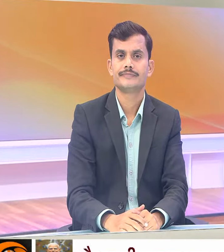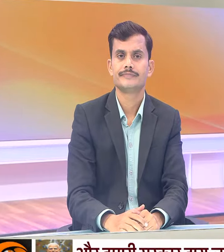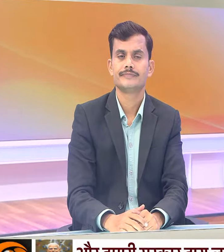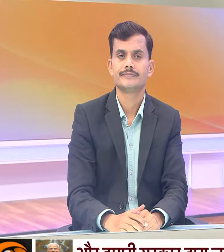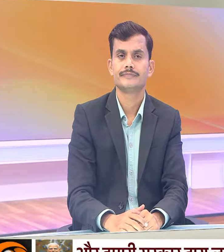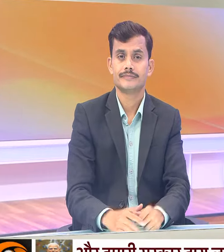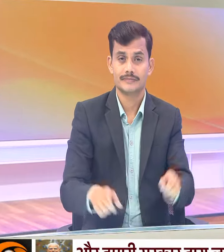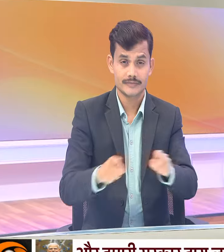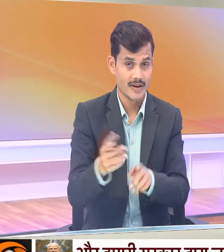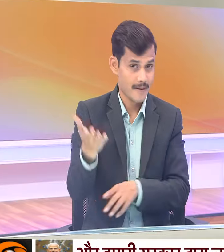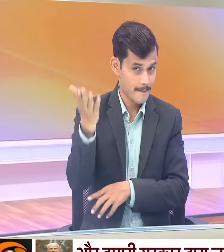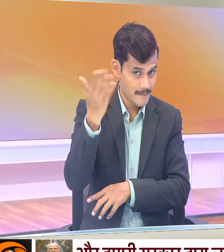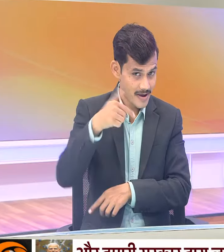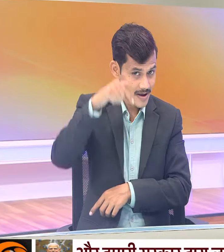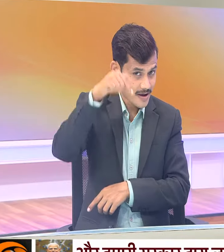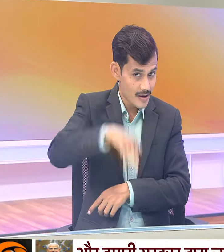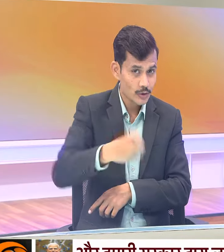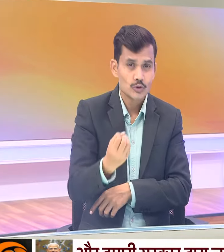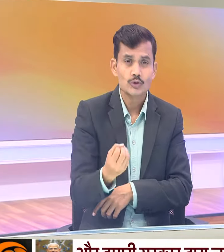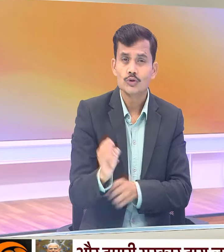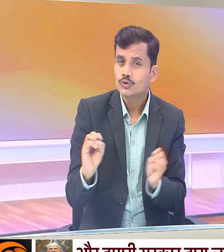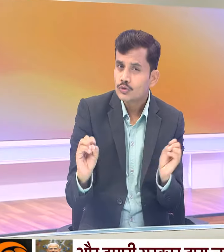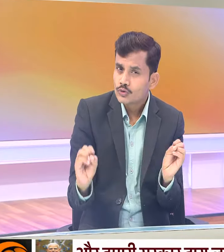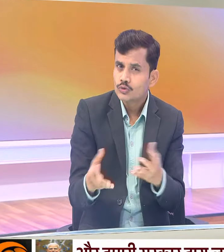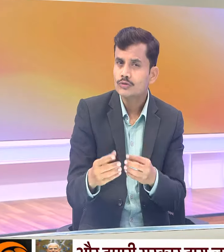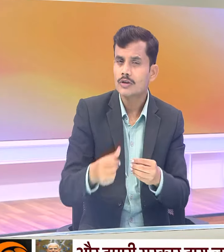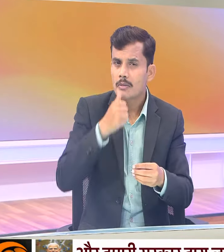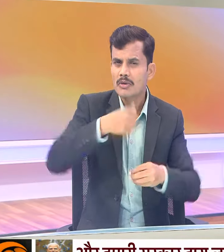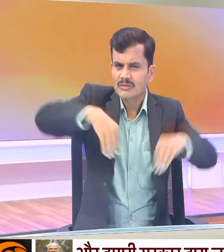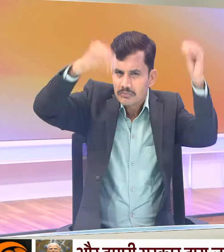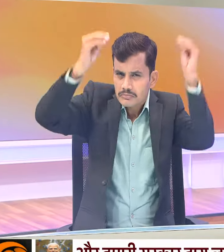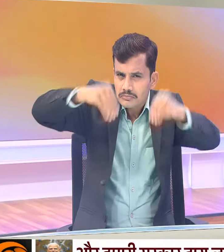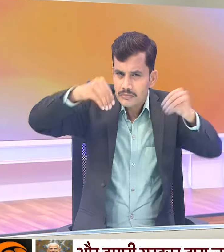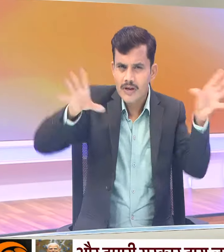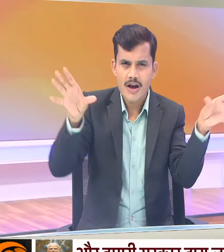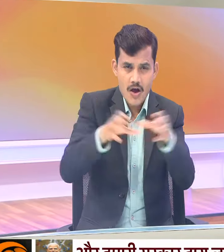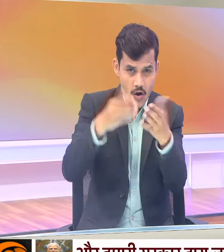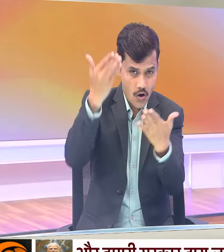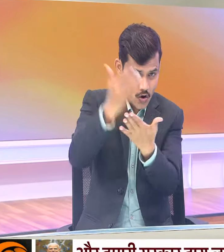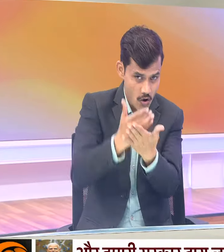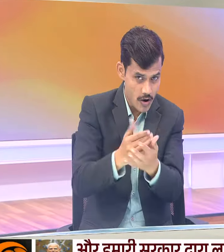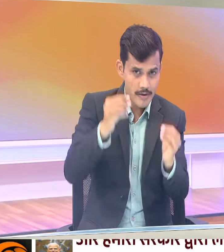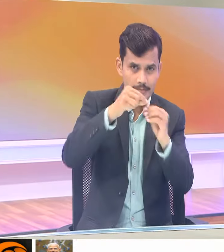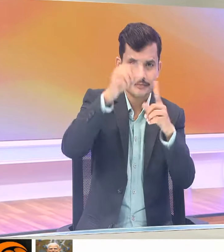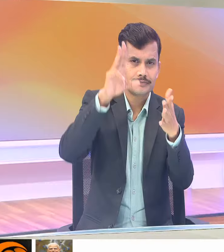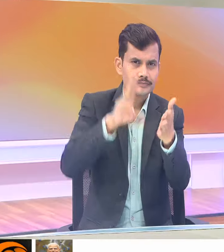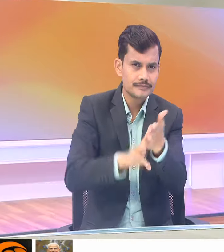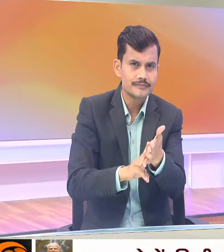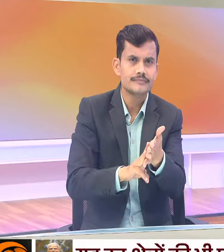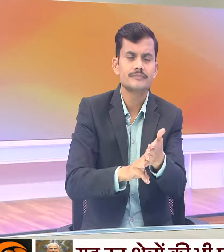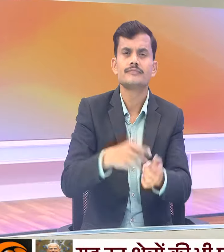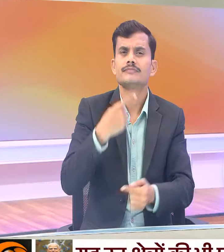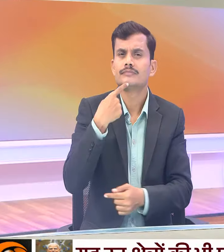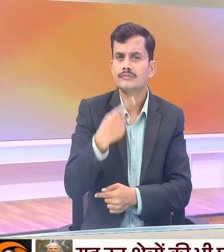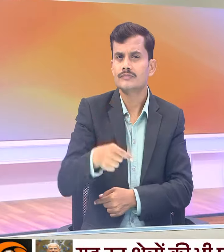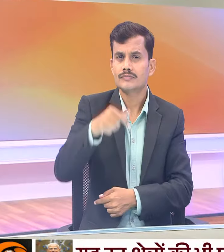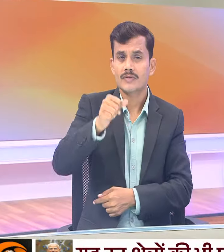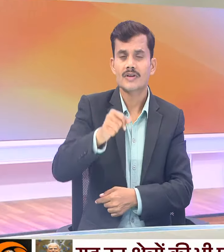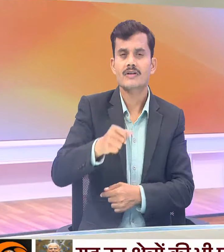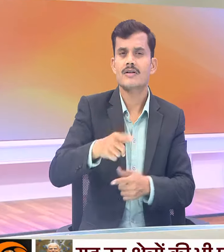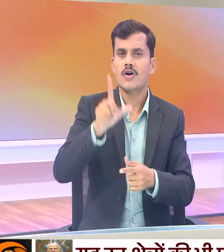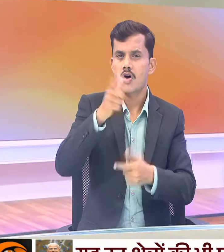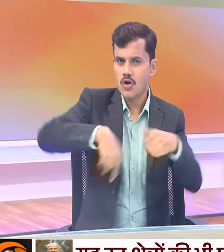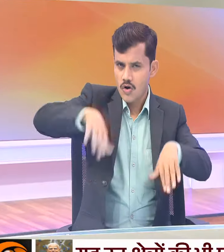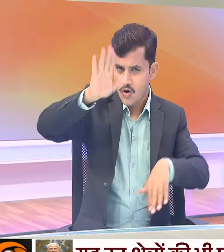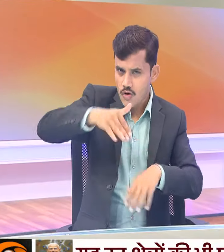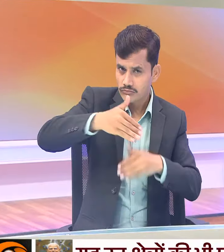और इससे पहले आद से जुरू हो रहे मौ्सून सत्र से पहले प्रधार बंतरी नरेंदर बोधी ने सत्र